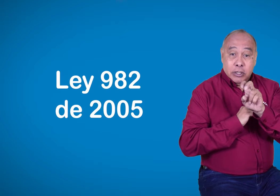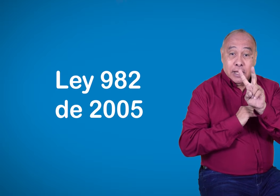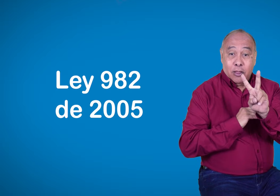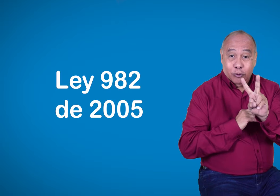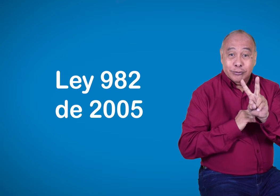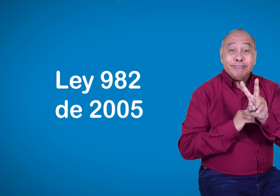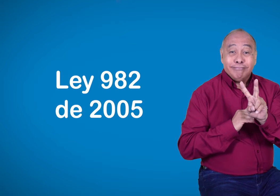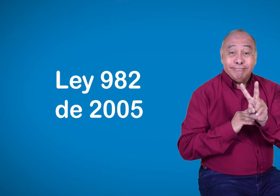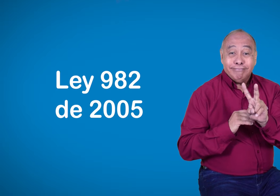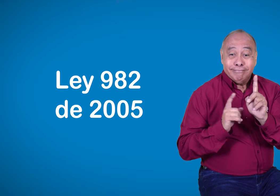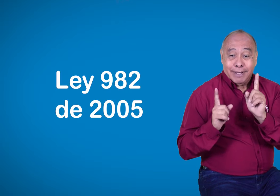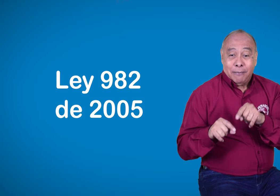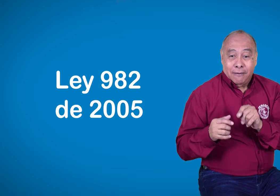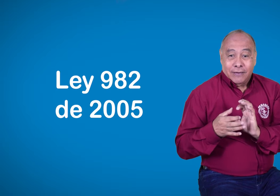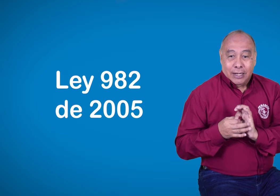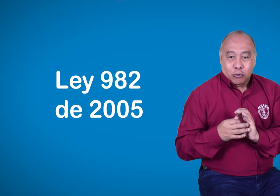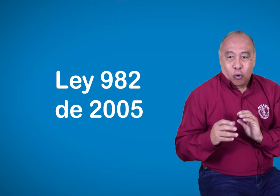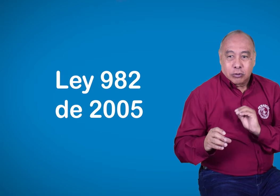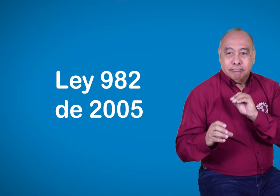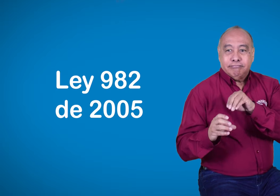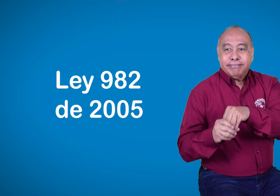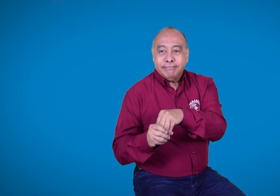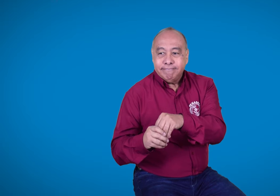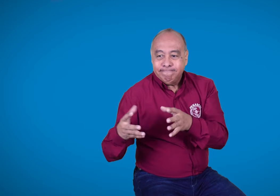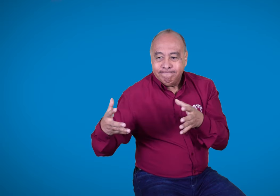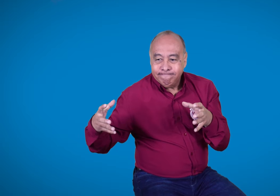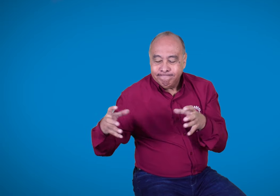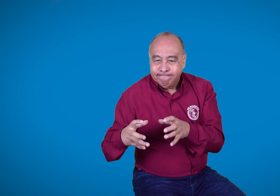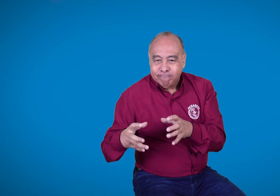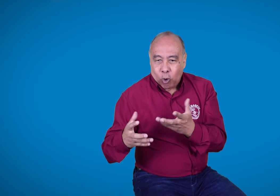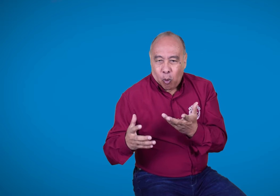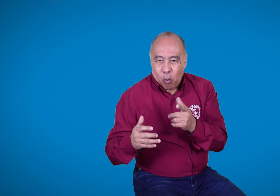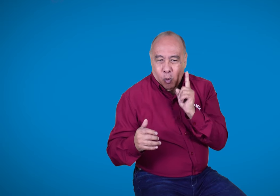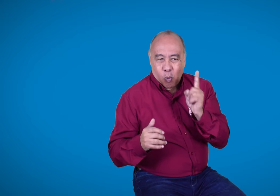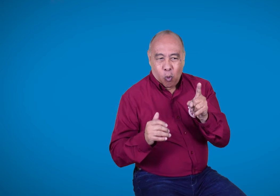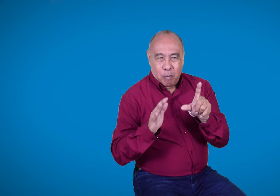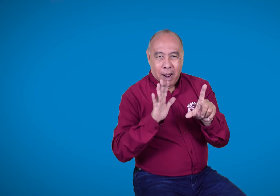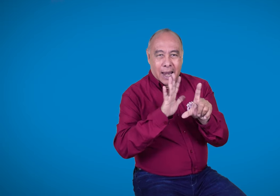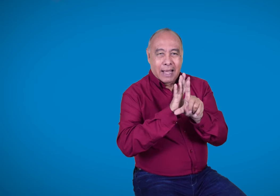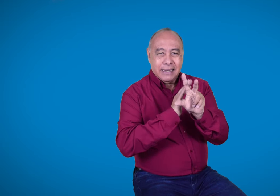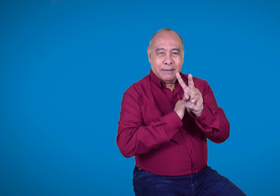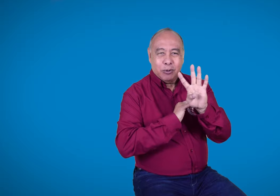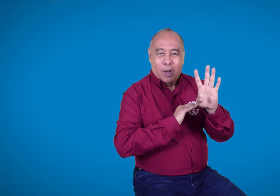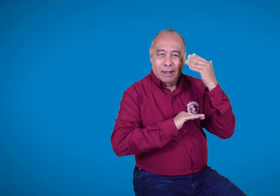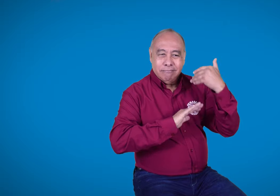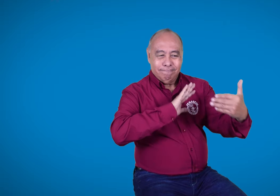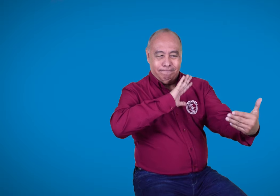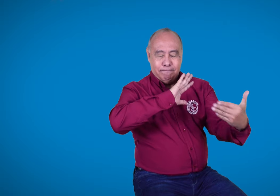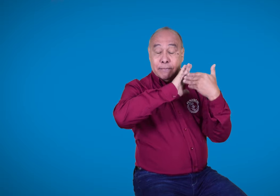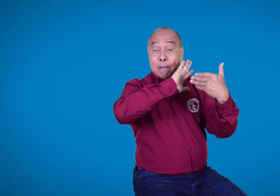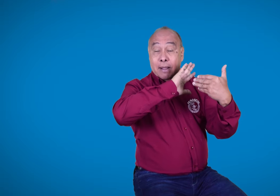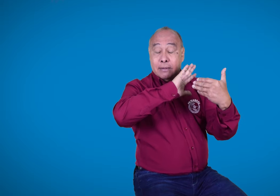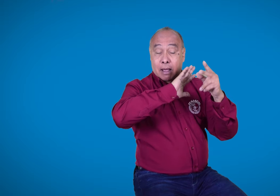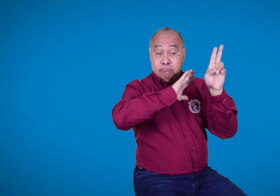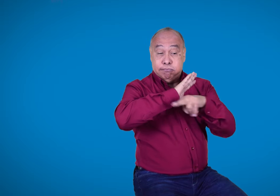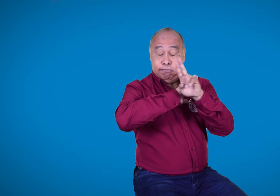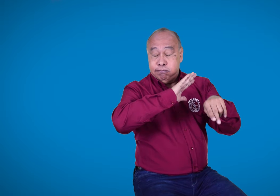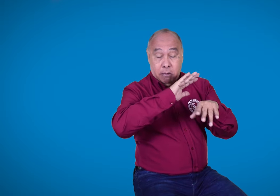por lo que se expidió la Ley 982. Pero no se puede pensar que esta última ley fue solo